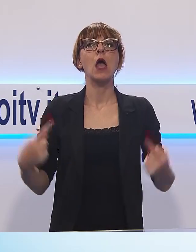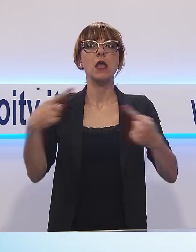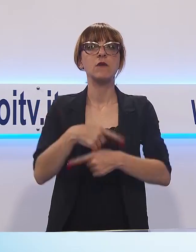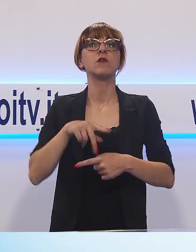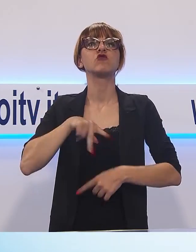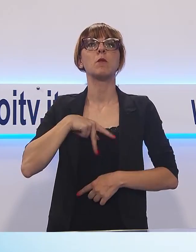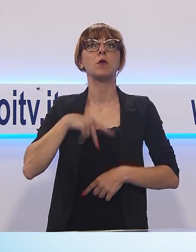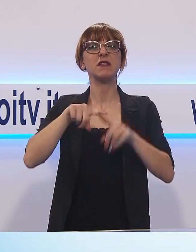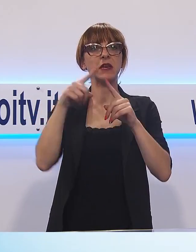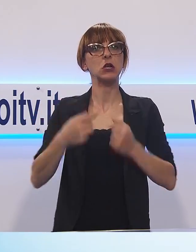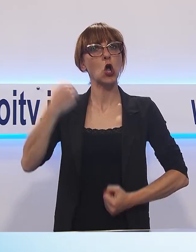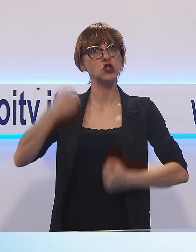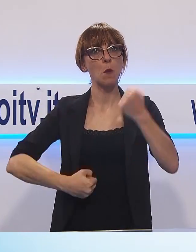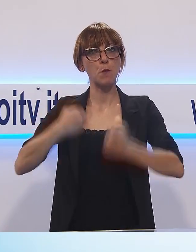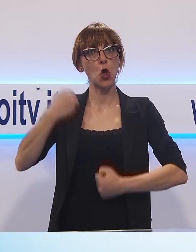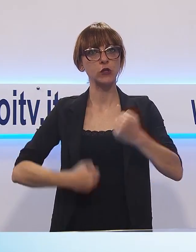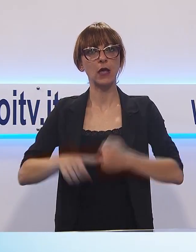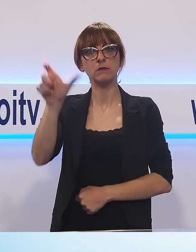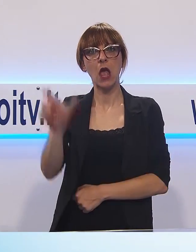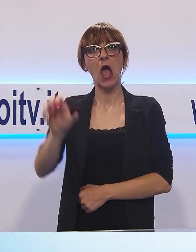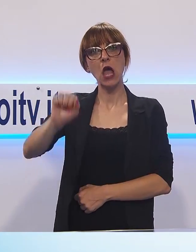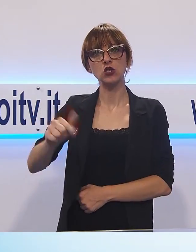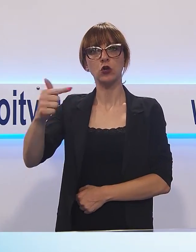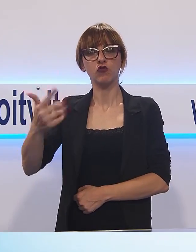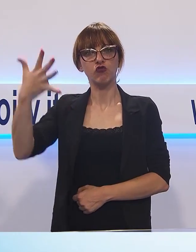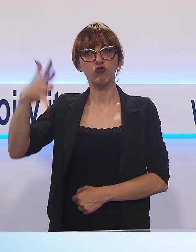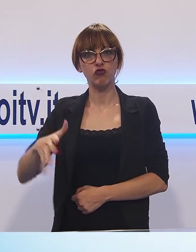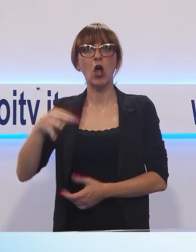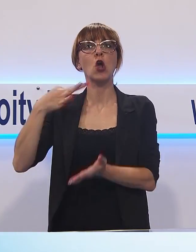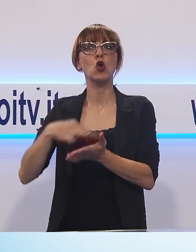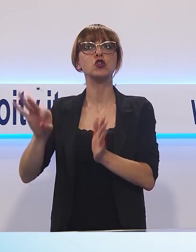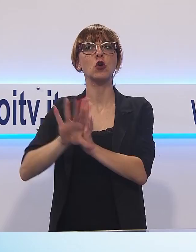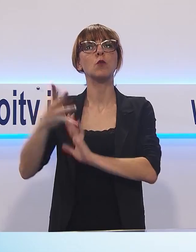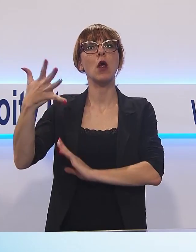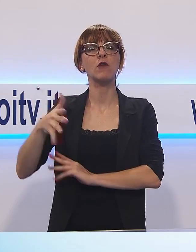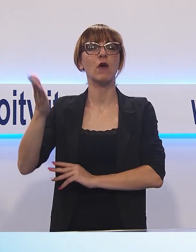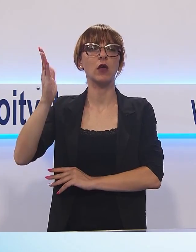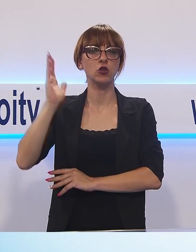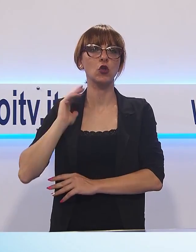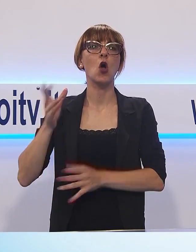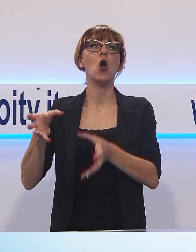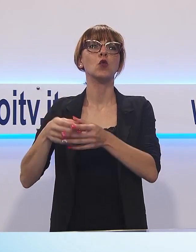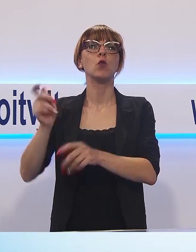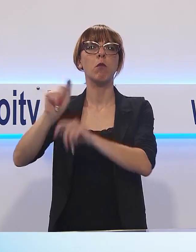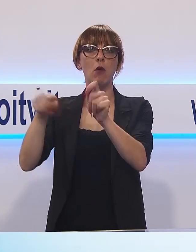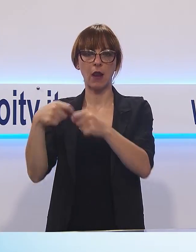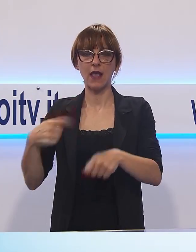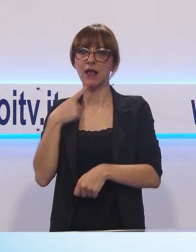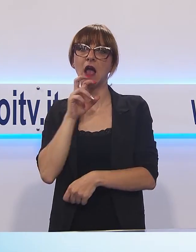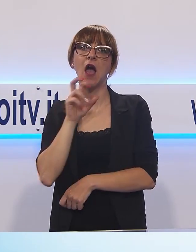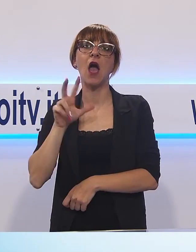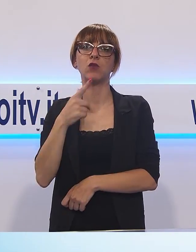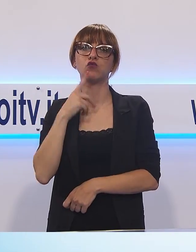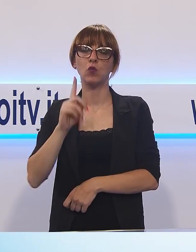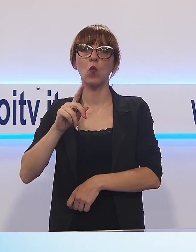Antonio Trapani, che tra l'altro è stato consigliere comunale per la Lega, annuncia che nelle prossime ore ci sarà un incontro con il sindaco Tambellini e